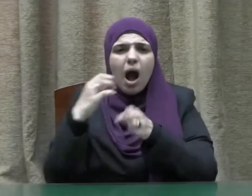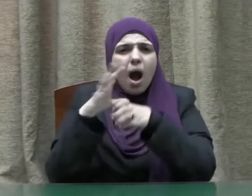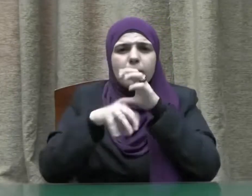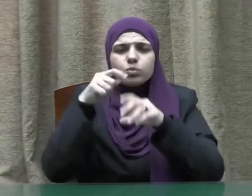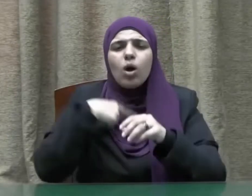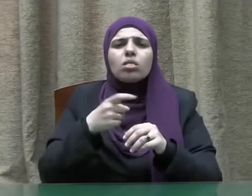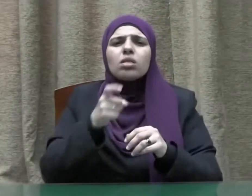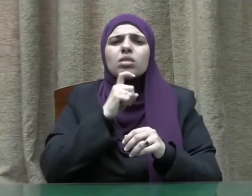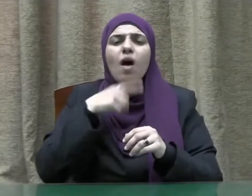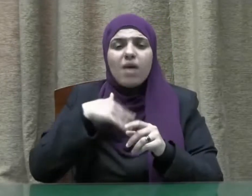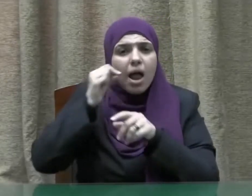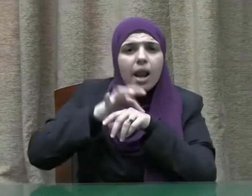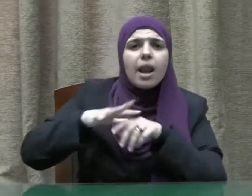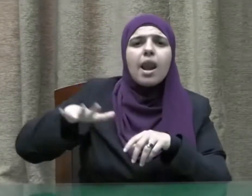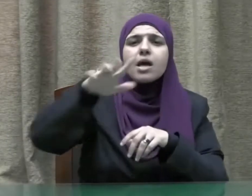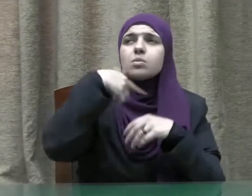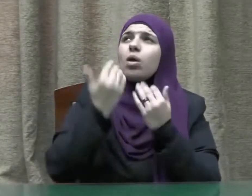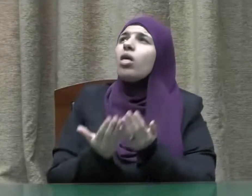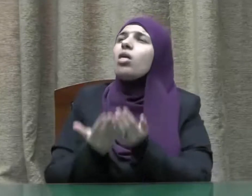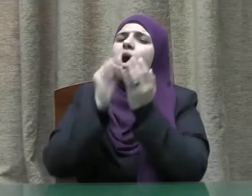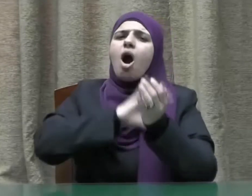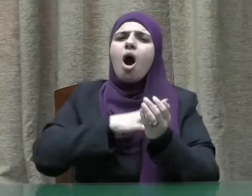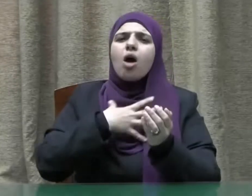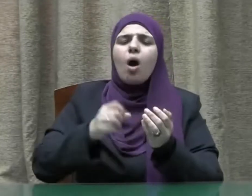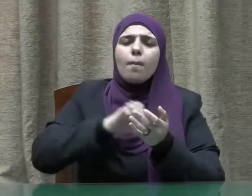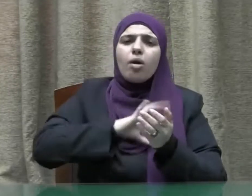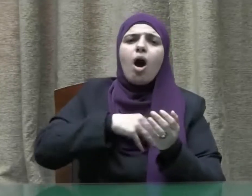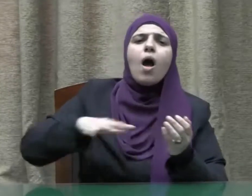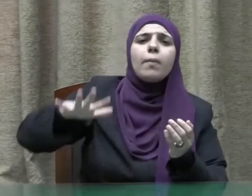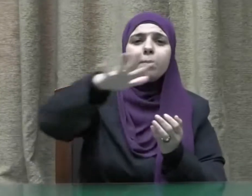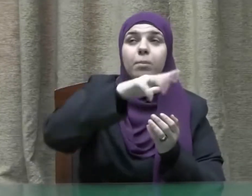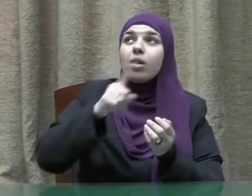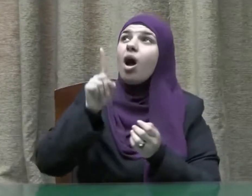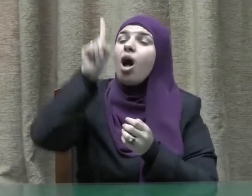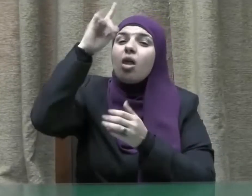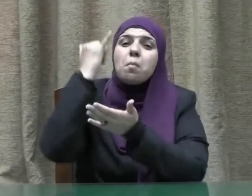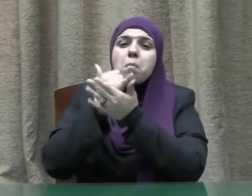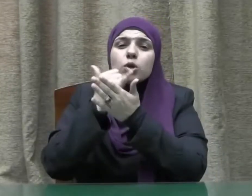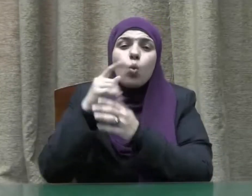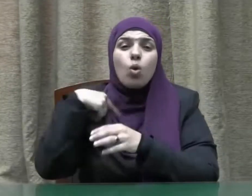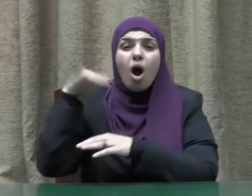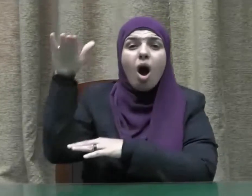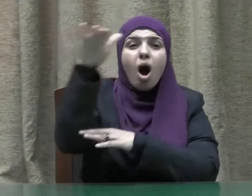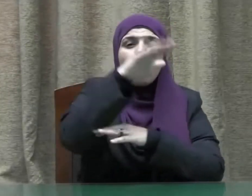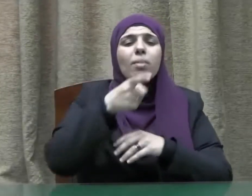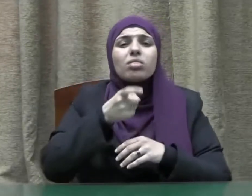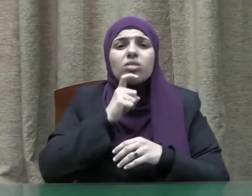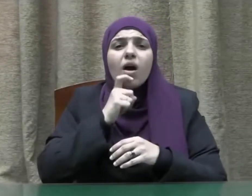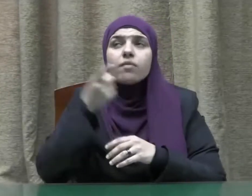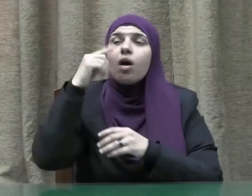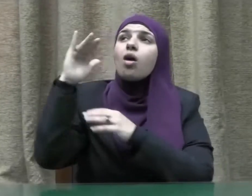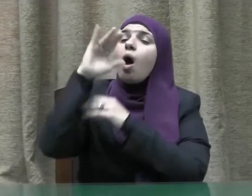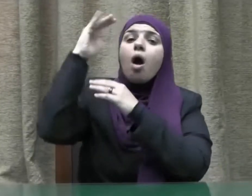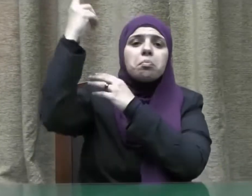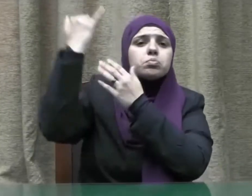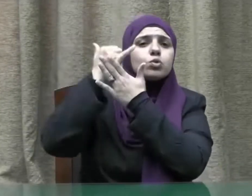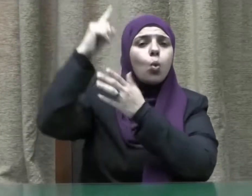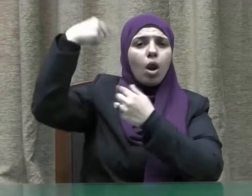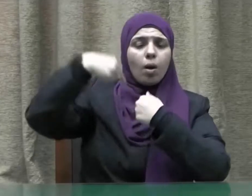وهواني على الناس يا أرحم الراحمين أنت رب المستضعفين وأنت ربي إلى